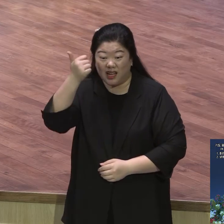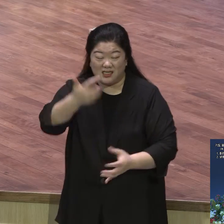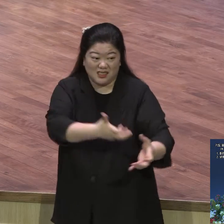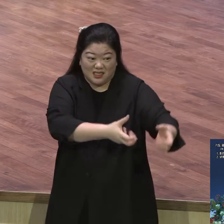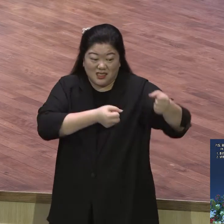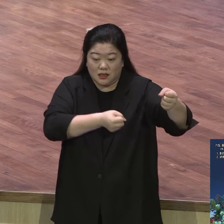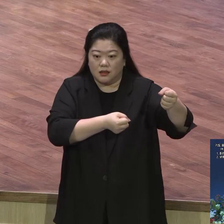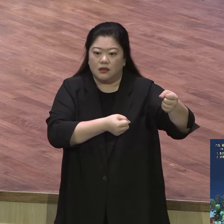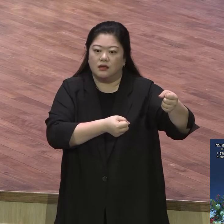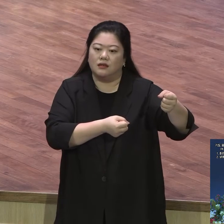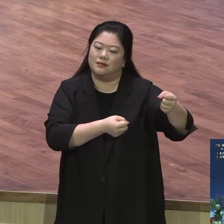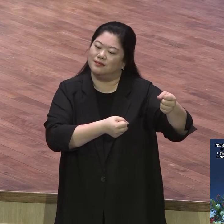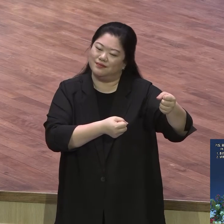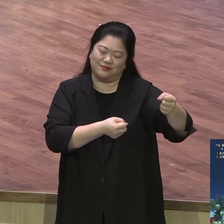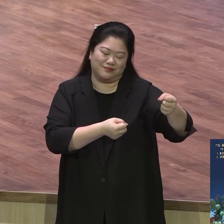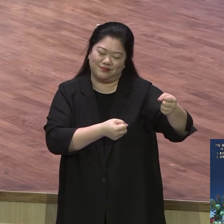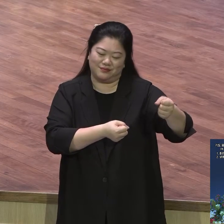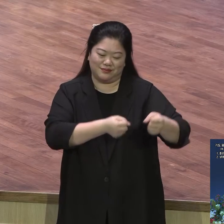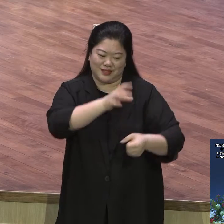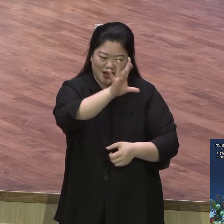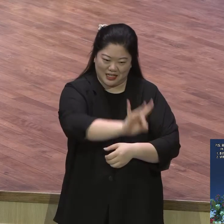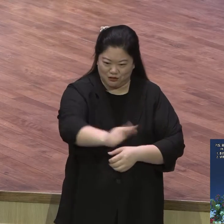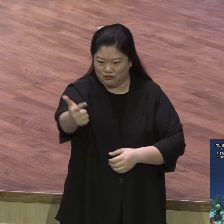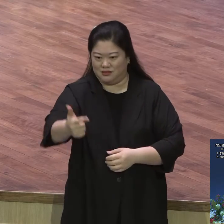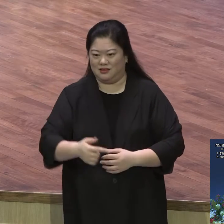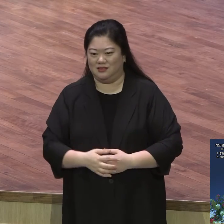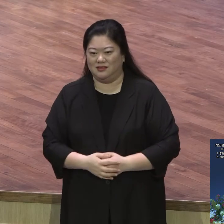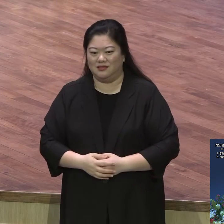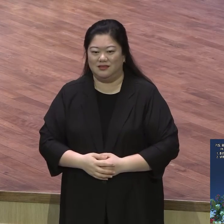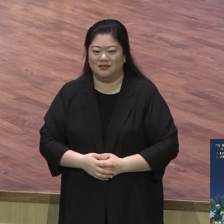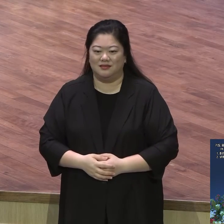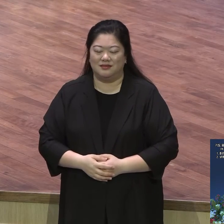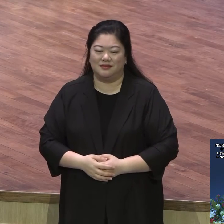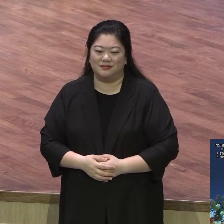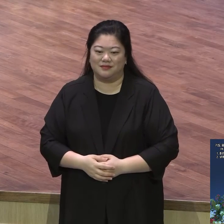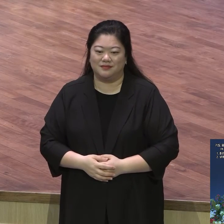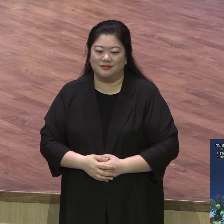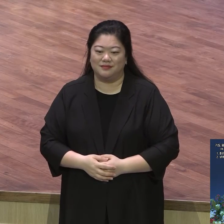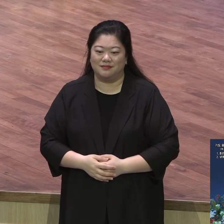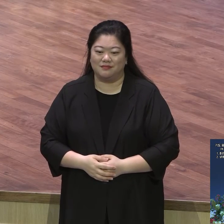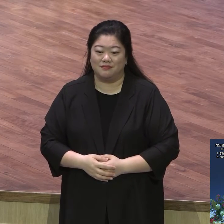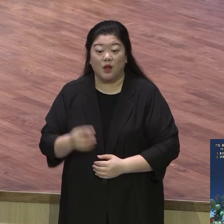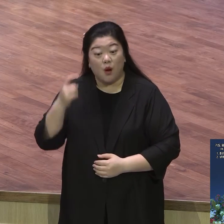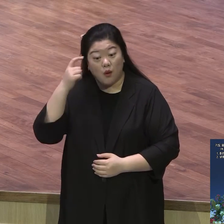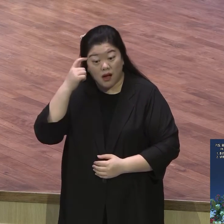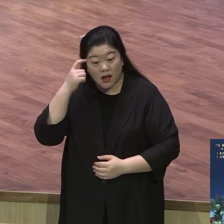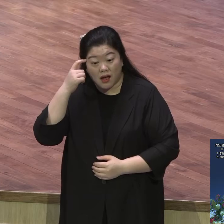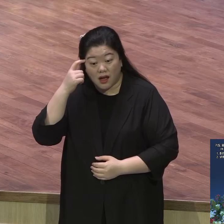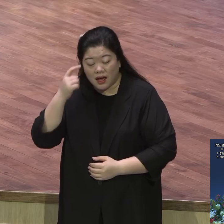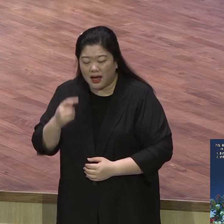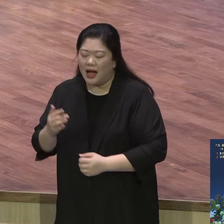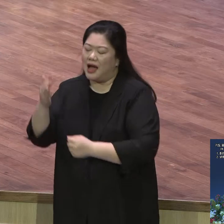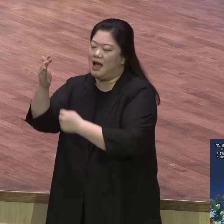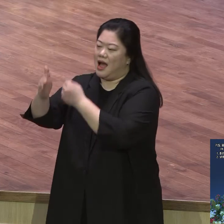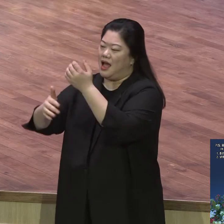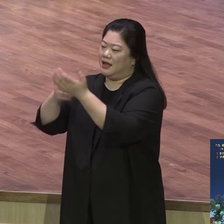꼬라지 보이시고 그거는 교육자도 아니에요 그러니까 기도하는 심정으로 바라봐야 돼요